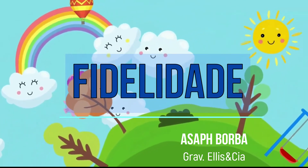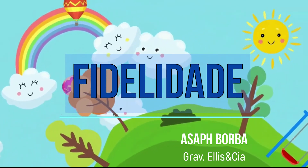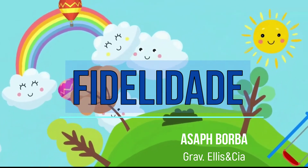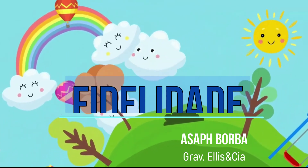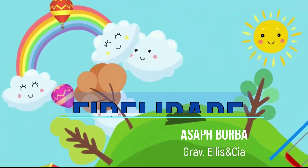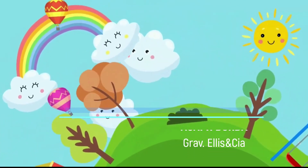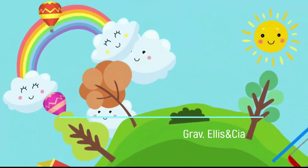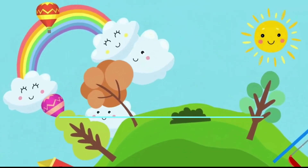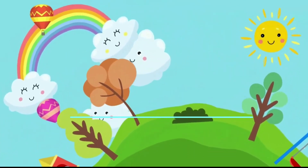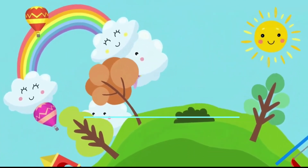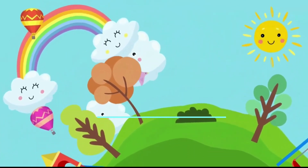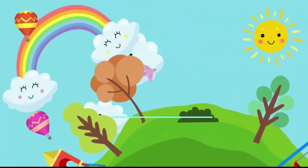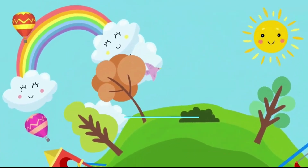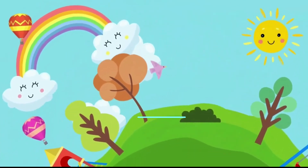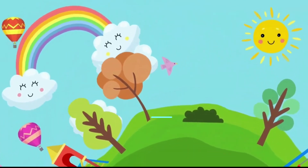Fidelidade é fruto de Obrigado.